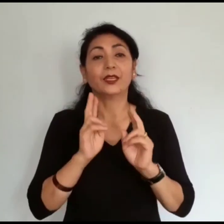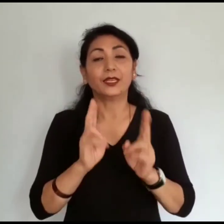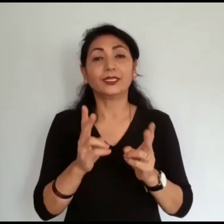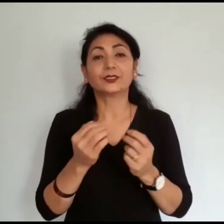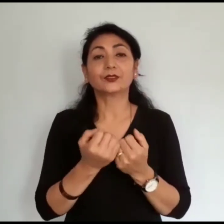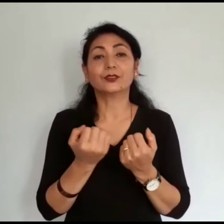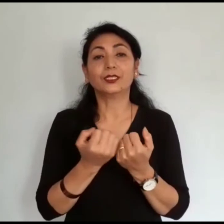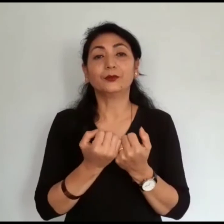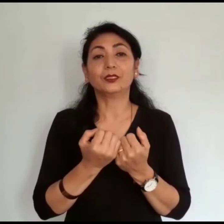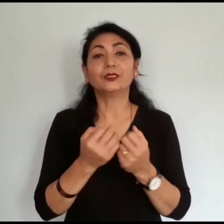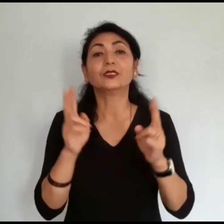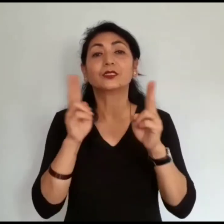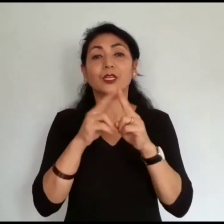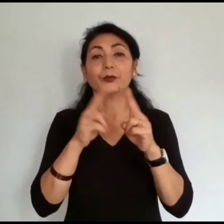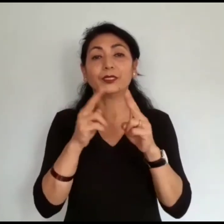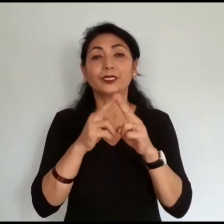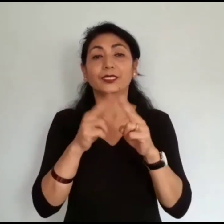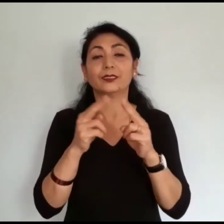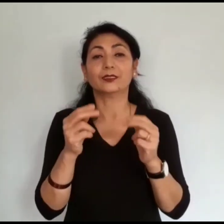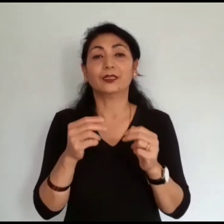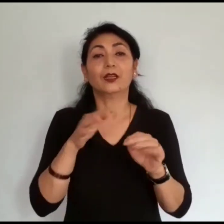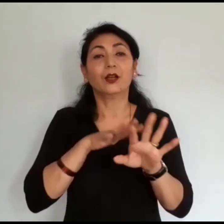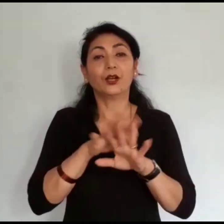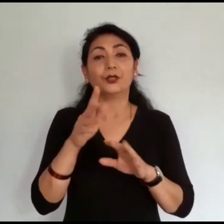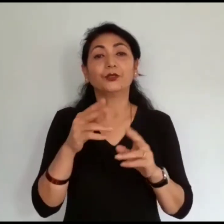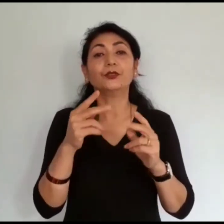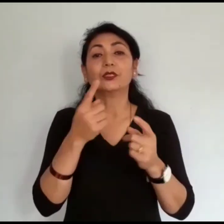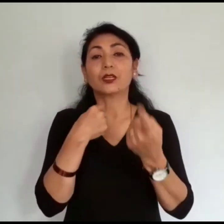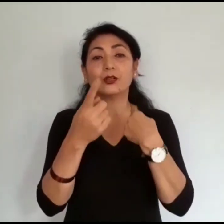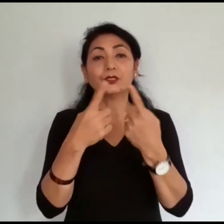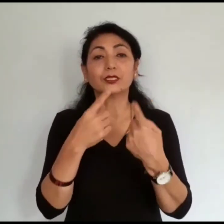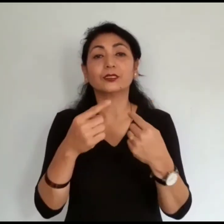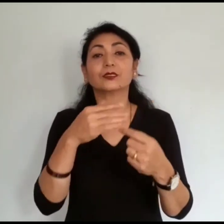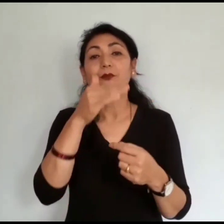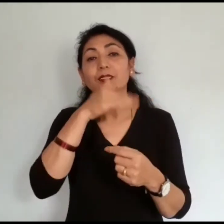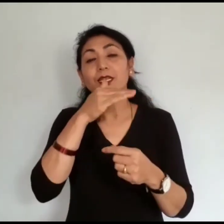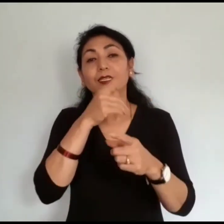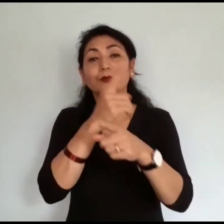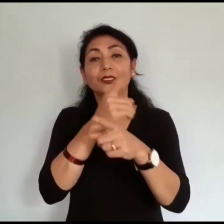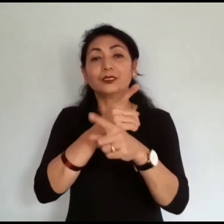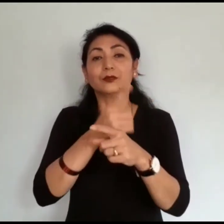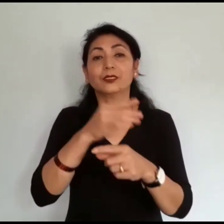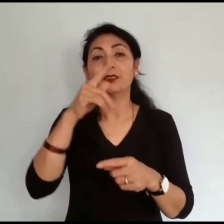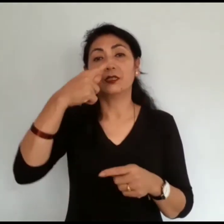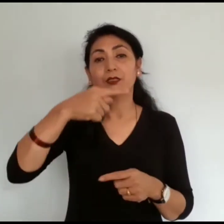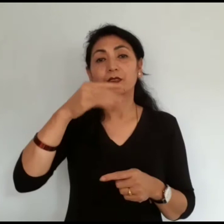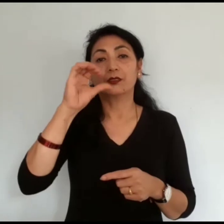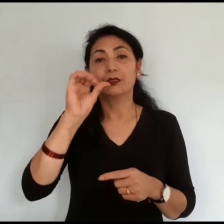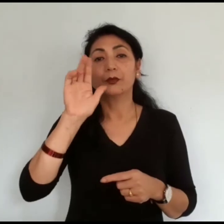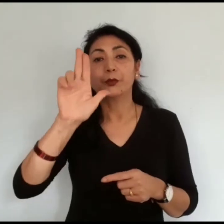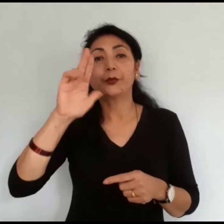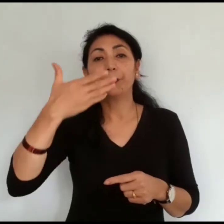सम्मन्धित विक्य हरू, काउंसिलर रट्रेनर, कपीर शर्मा, फ्रिलांस काउंसिलर,